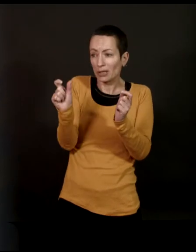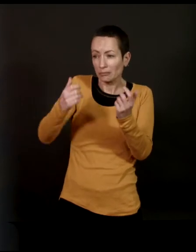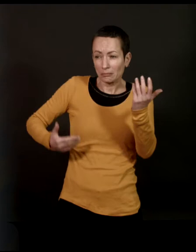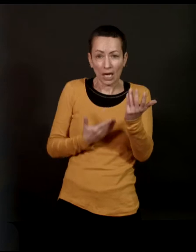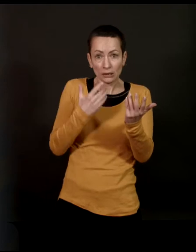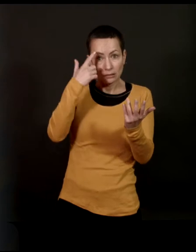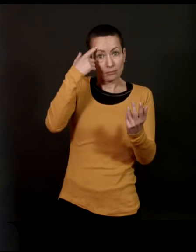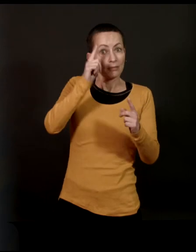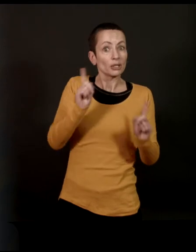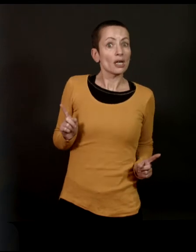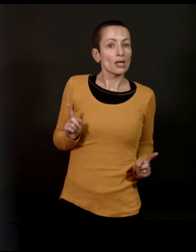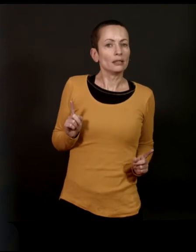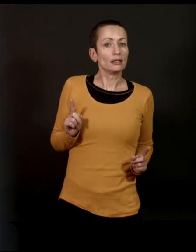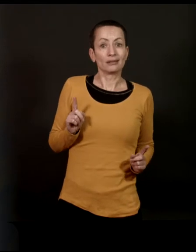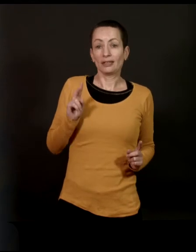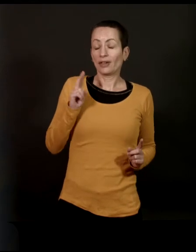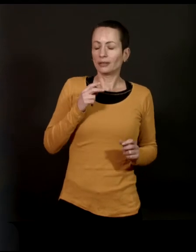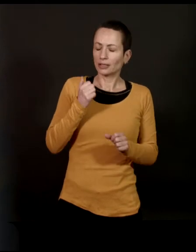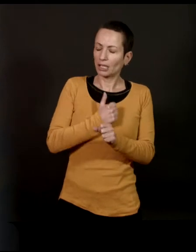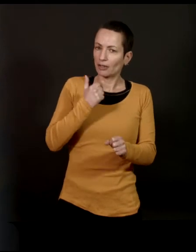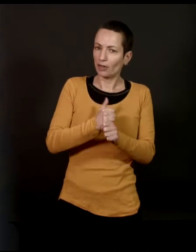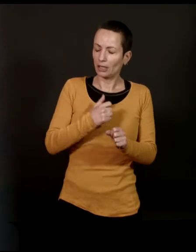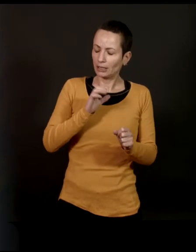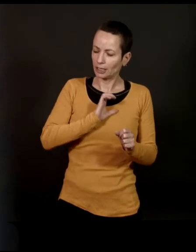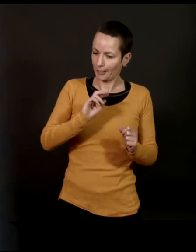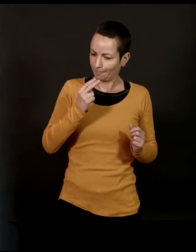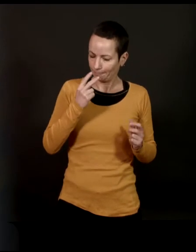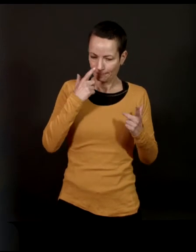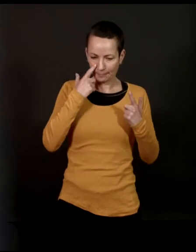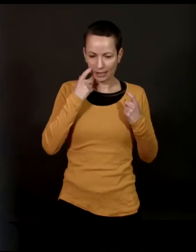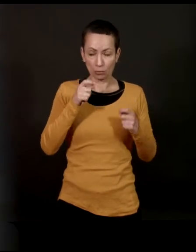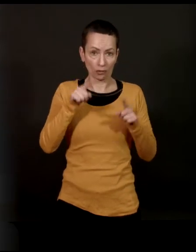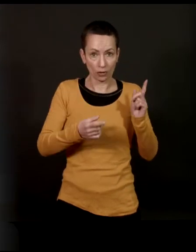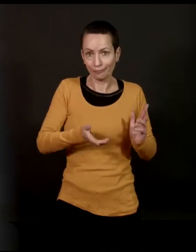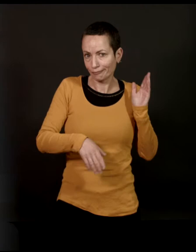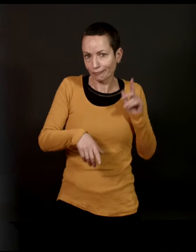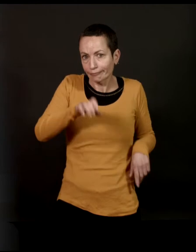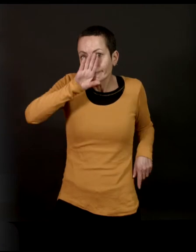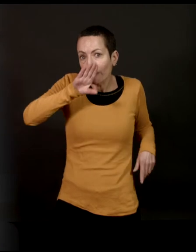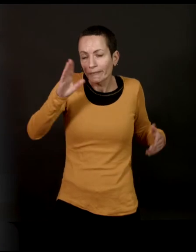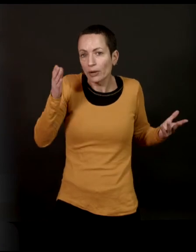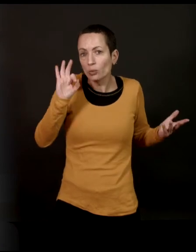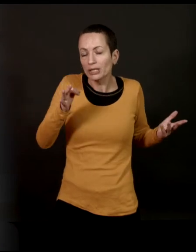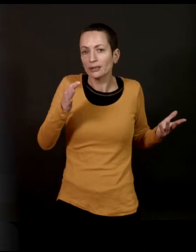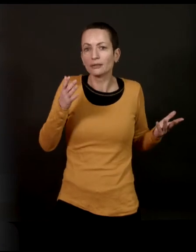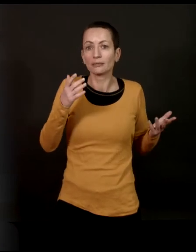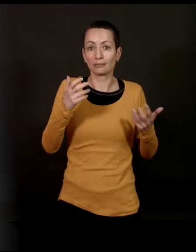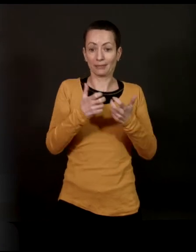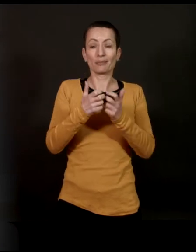qu'on n'imagine pas. Et c'est vrai qu'à chaque fois, j'essaie d'y aller sur la pointe des pieds. Vous je ne réussis pas toujours. Donc, pour lequel